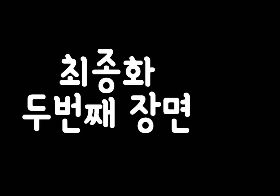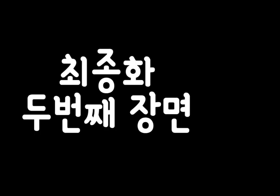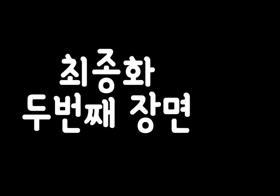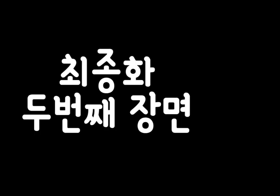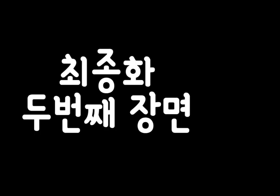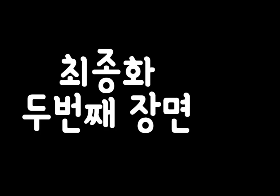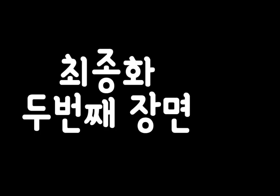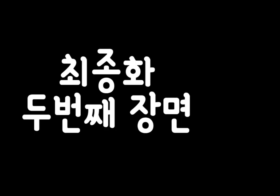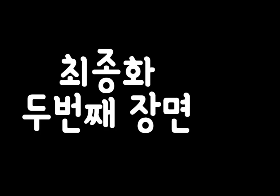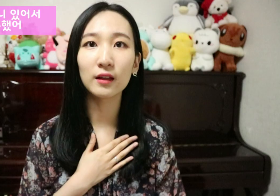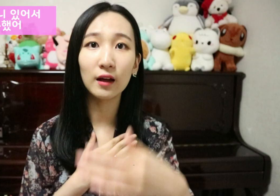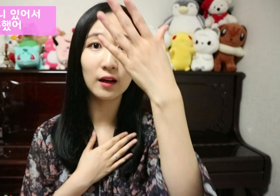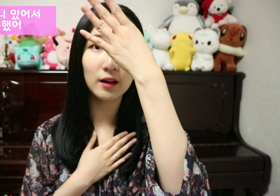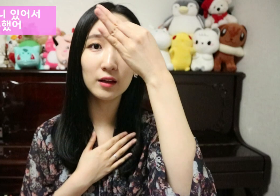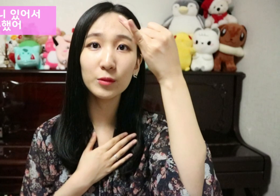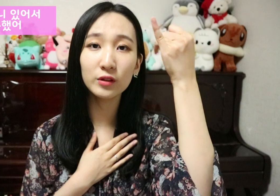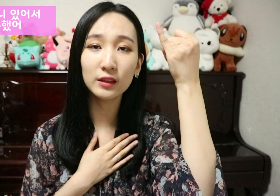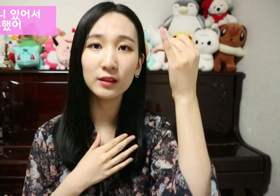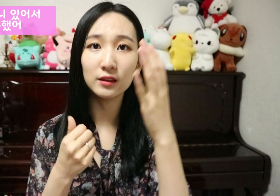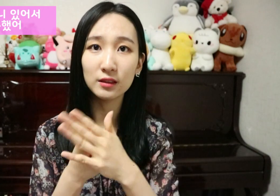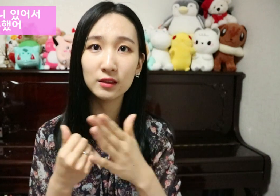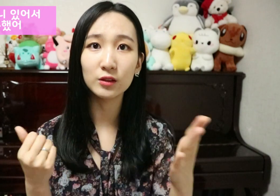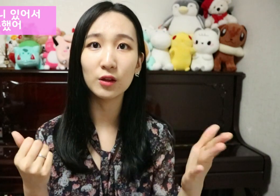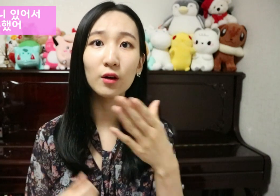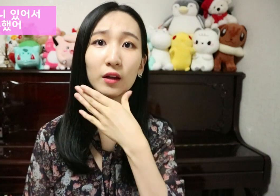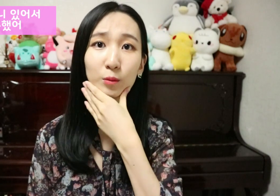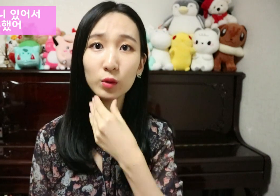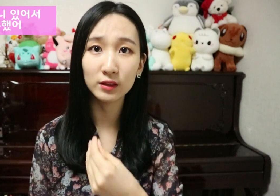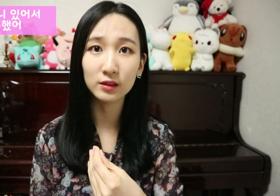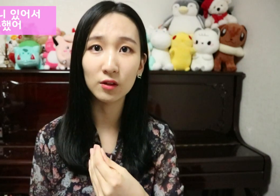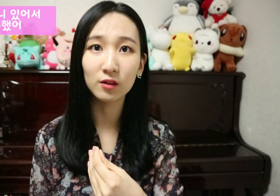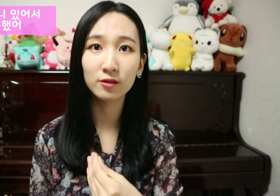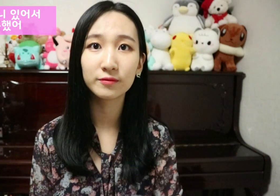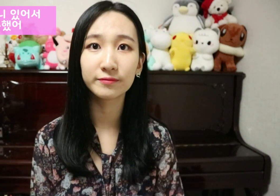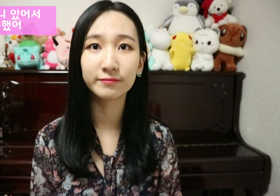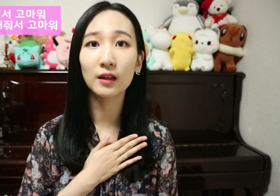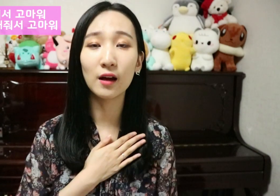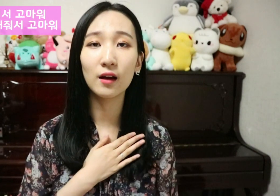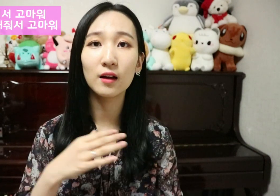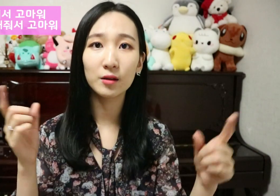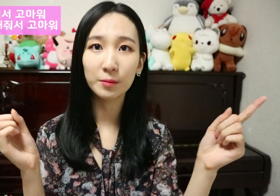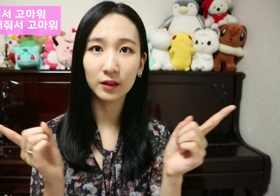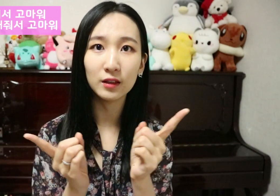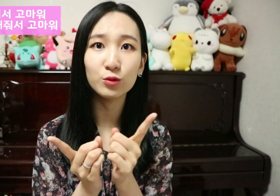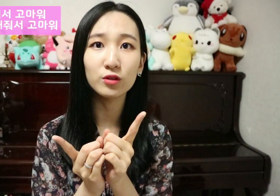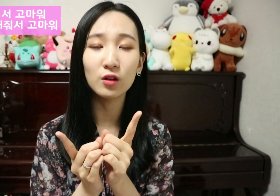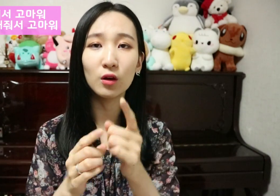나 할머니 있어서 행복했어 나 만나줘서